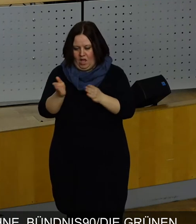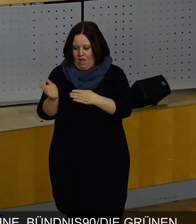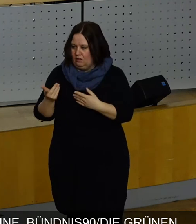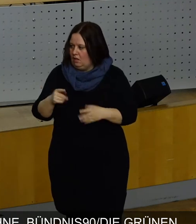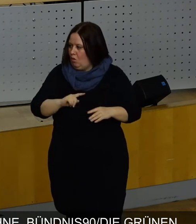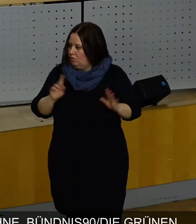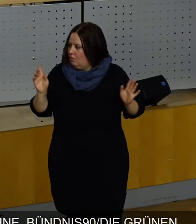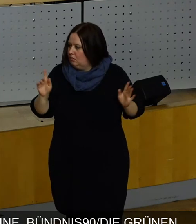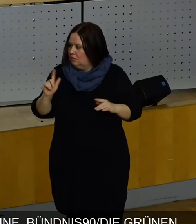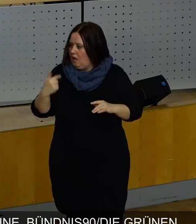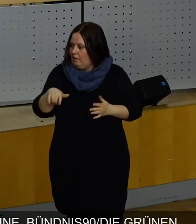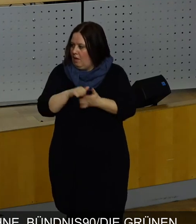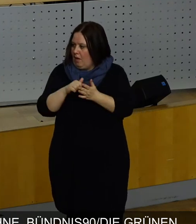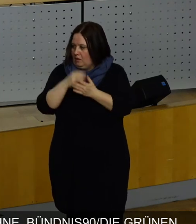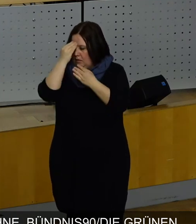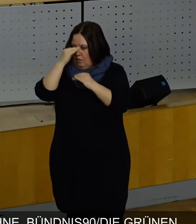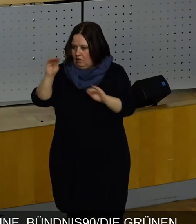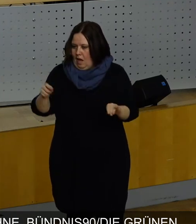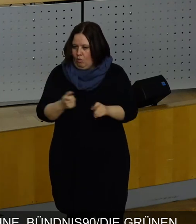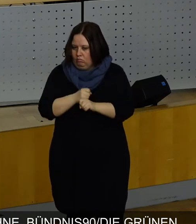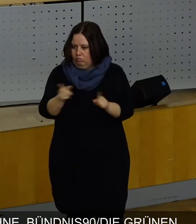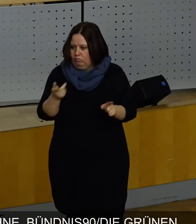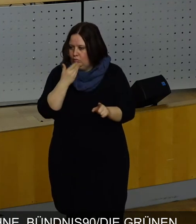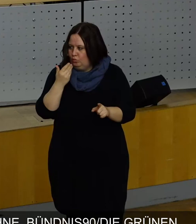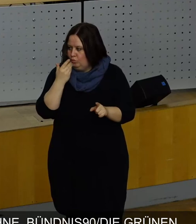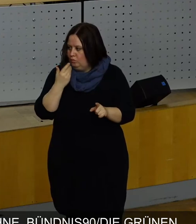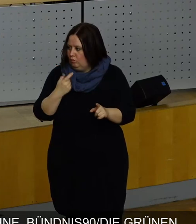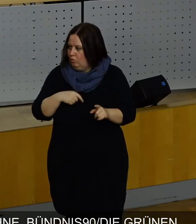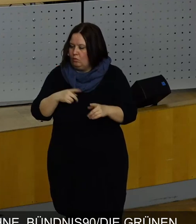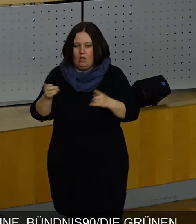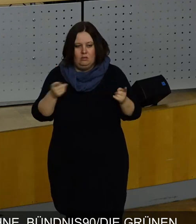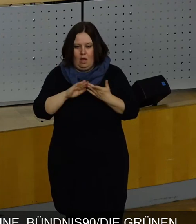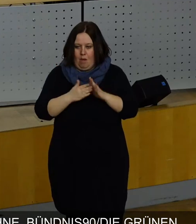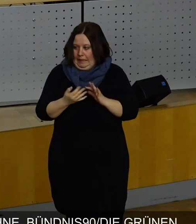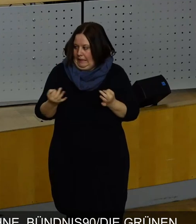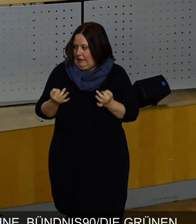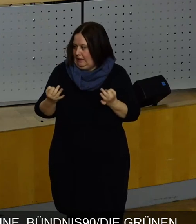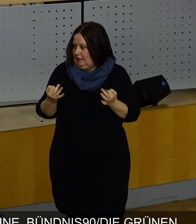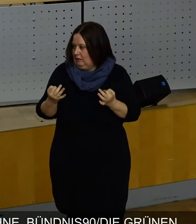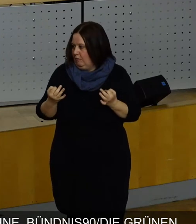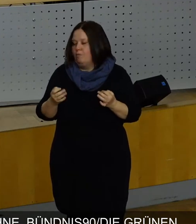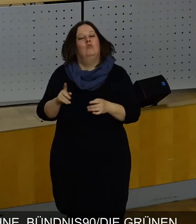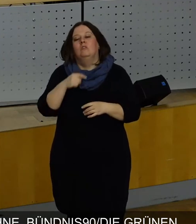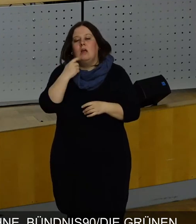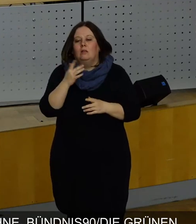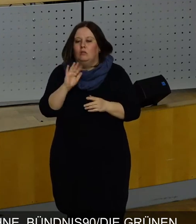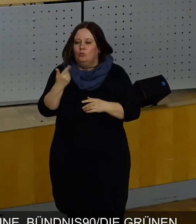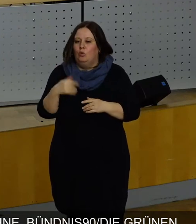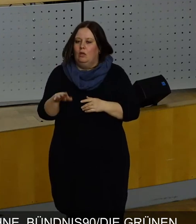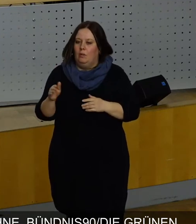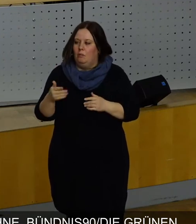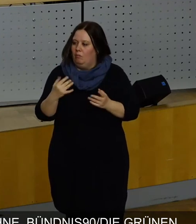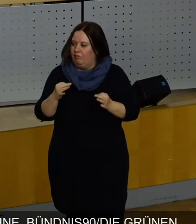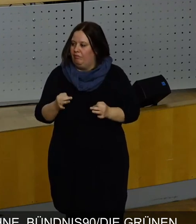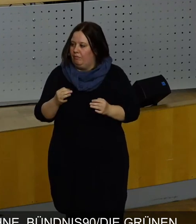haben. Da ist aber keine Pressemitteilung nachher rausgegangen. Wir haben uns hierauf und darauf geeinigt. Da hat man dann nur nachher zum Beispiel